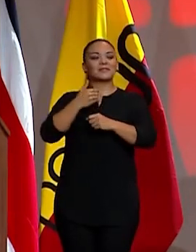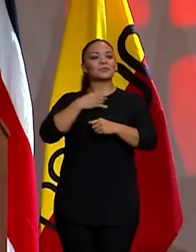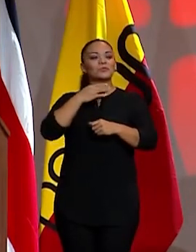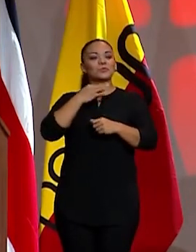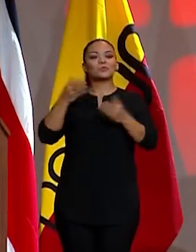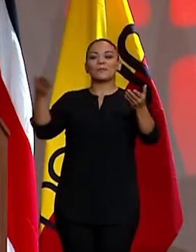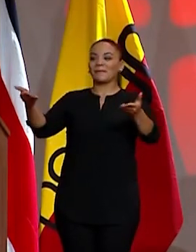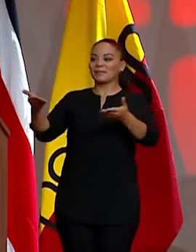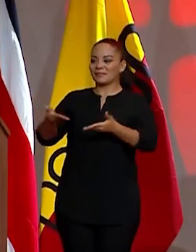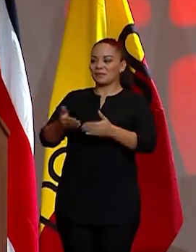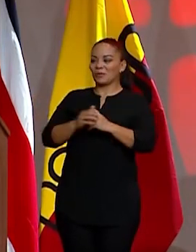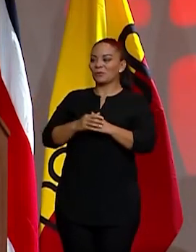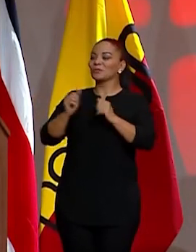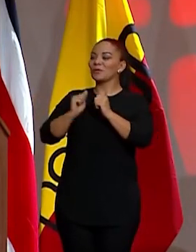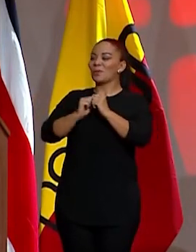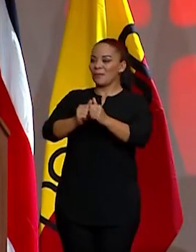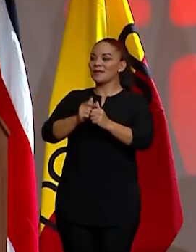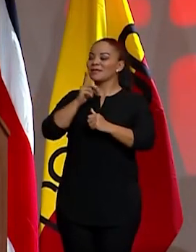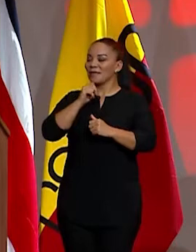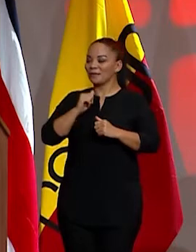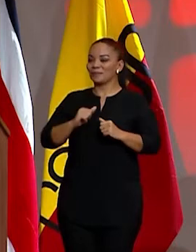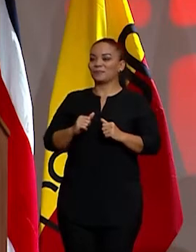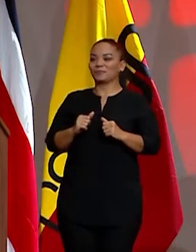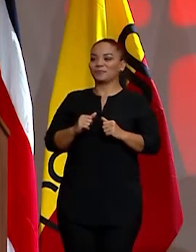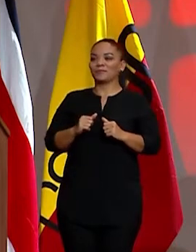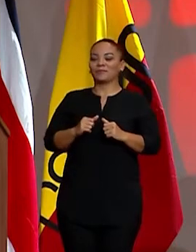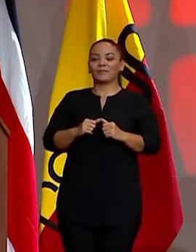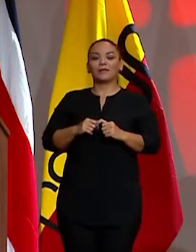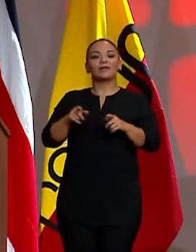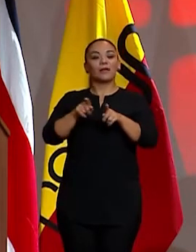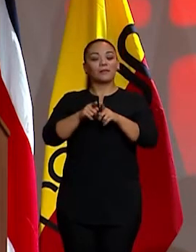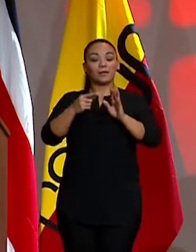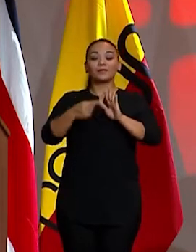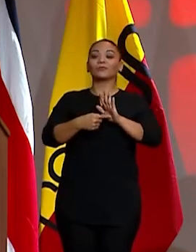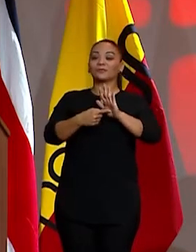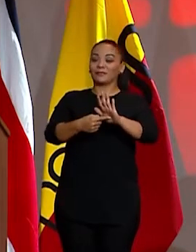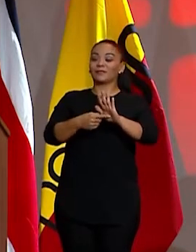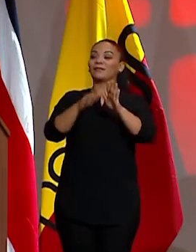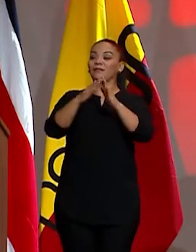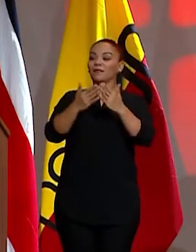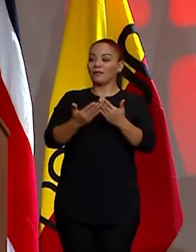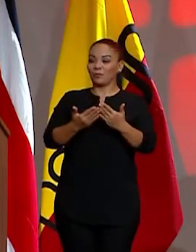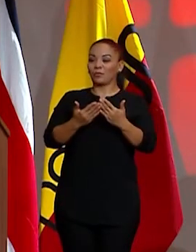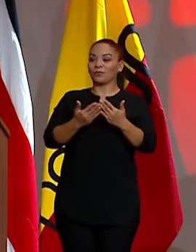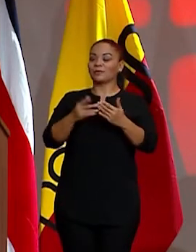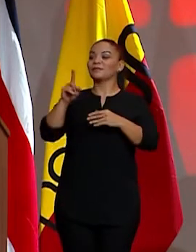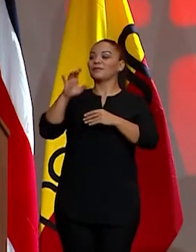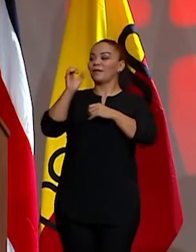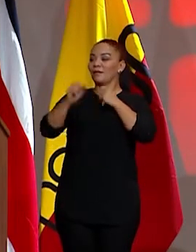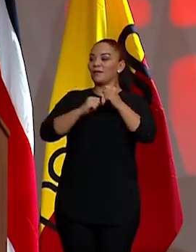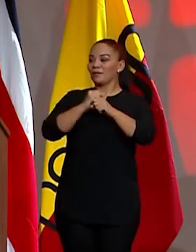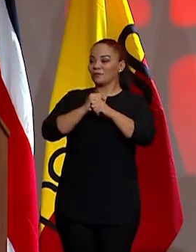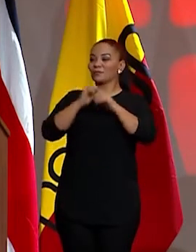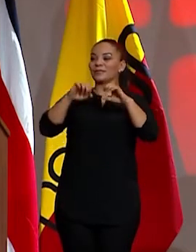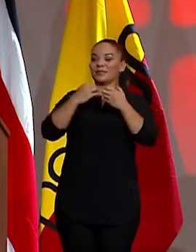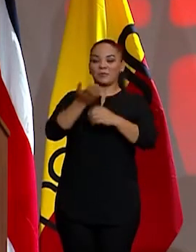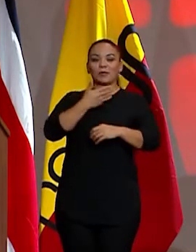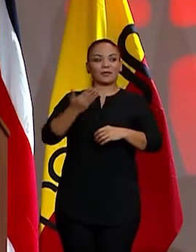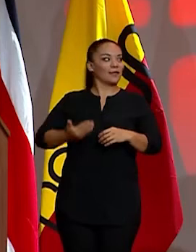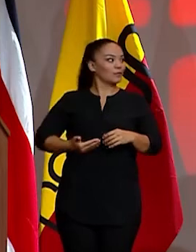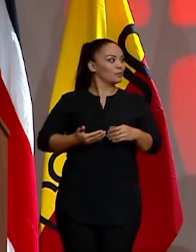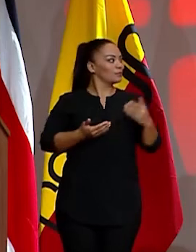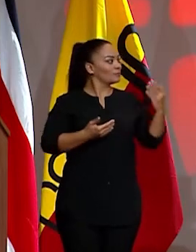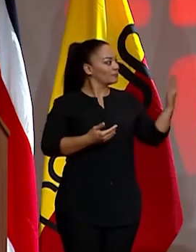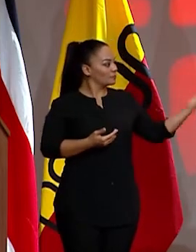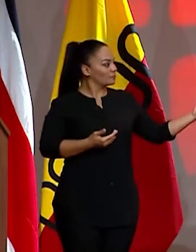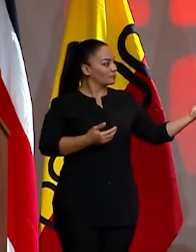agrado de presentarlo, de que esté con nosotros y de que nos presente el libro del Centenario del Club Sport Herediano. Aquí está,